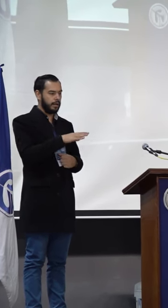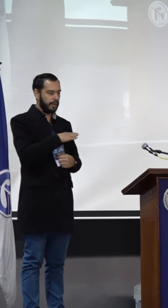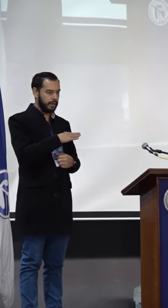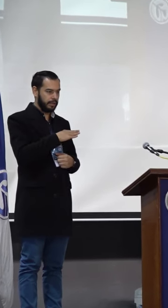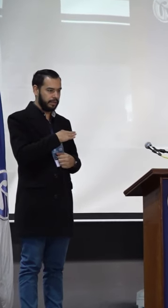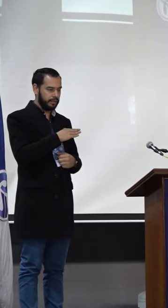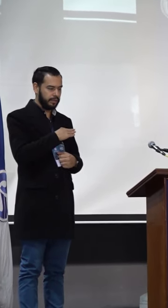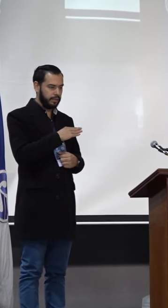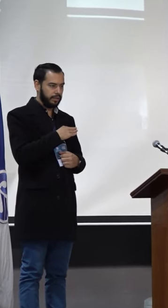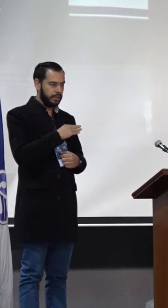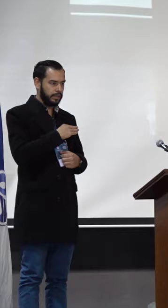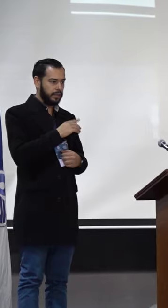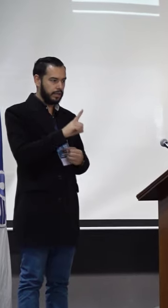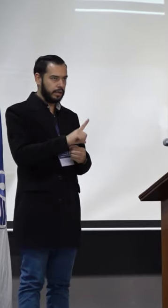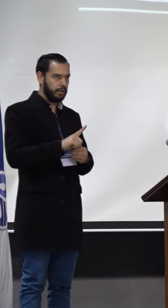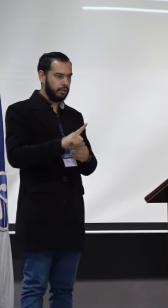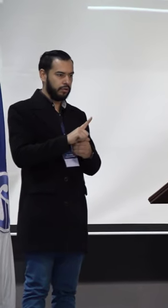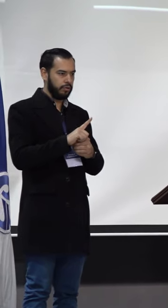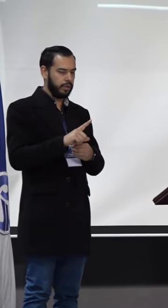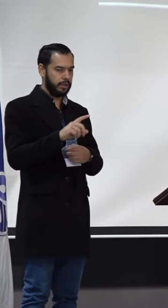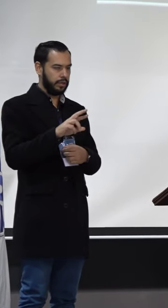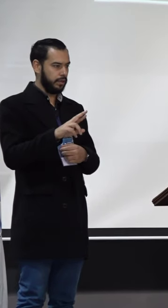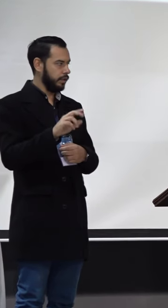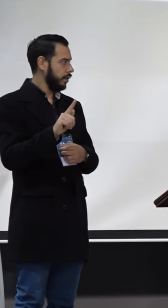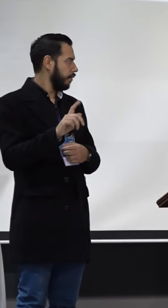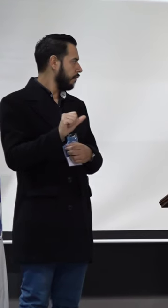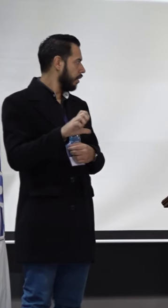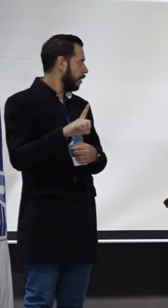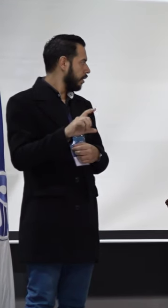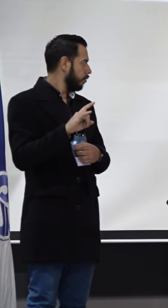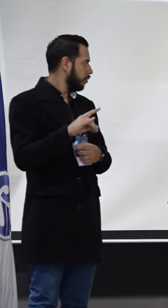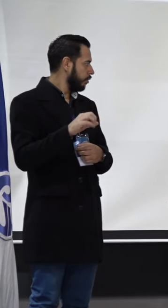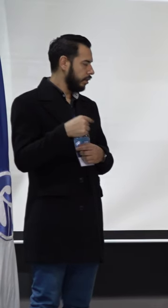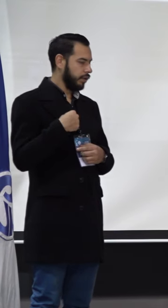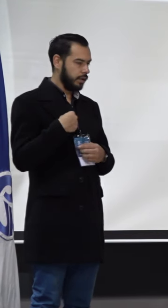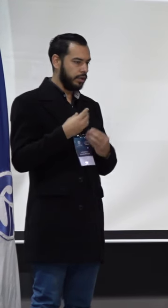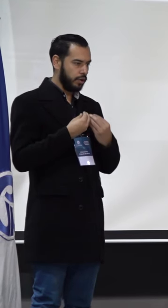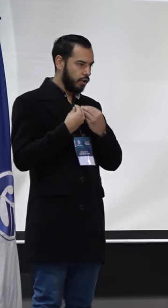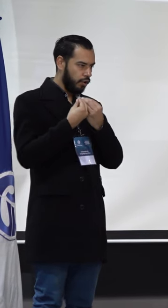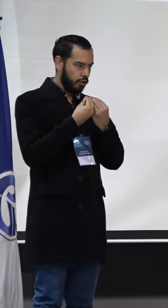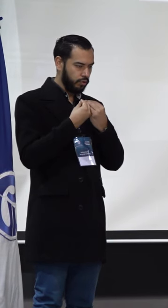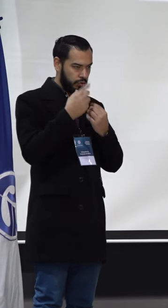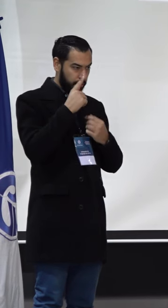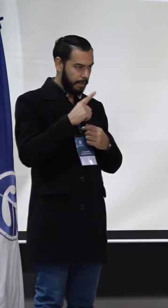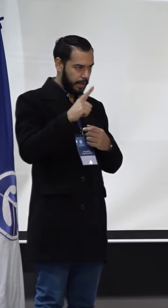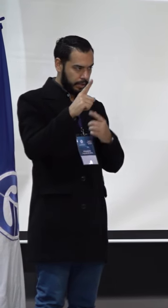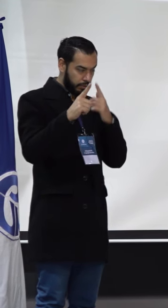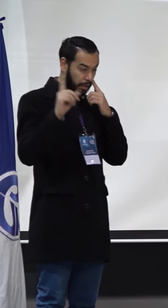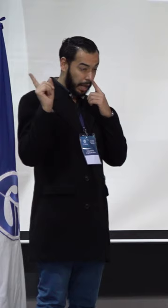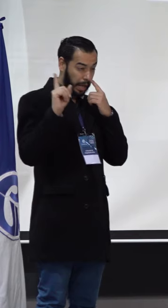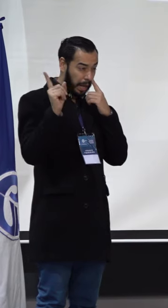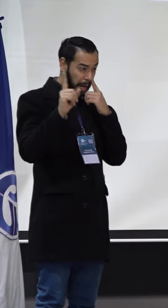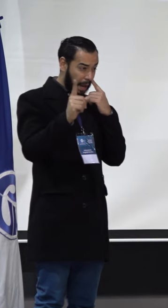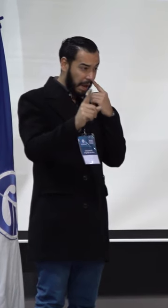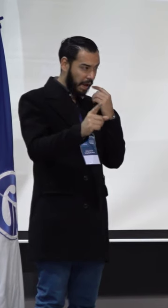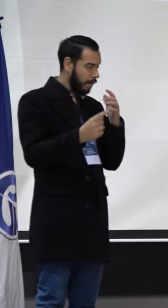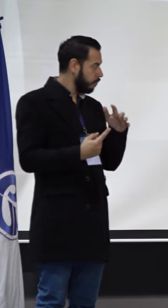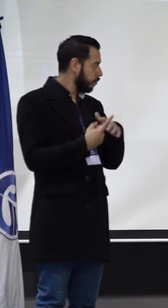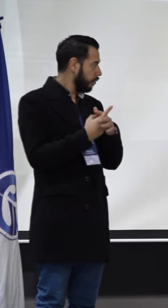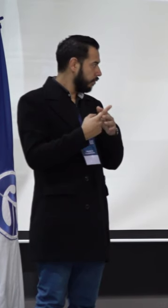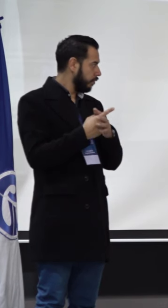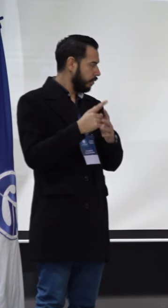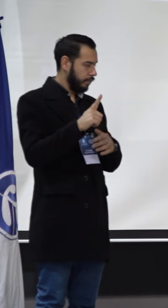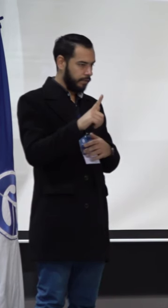Rafael Uribe Uribe y hoy soy el presidente de la Asociación Colombiana de Profesores de Educación Física, que es el sindicato más viejo de este país, fundador de